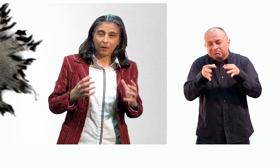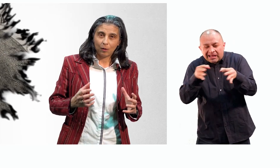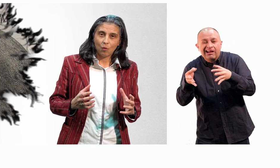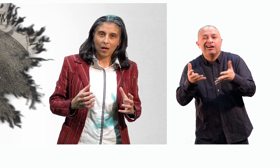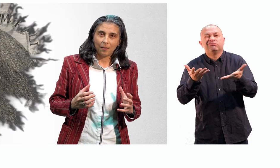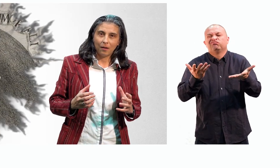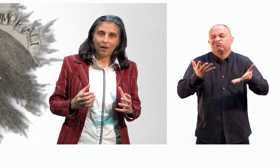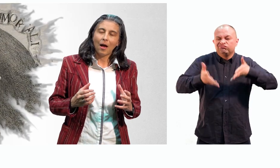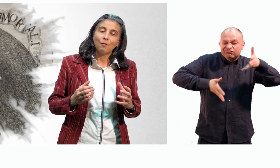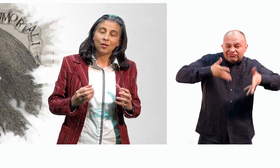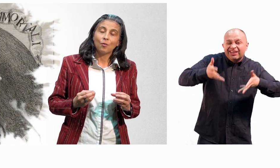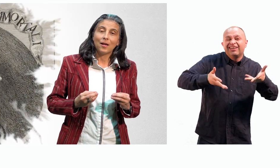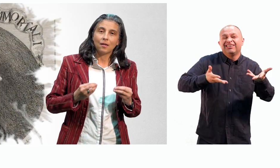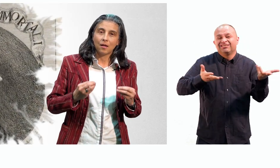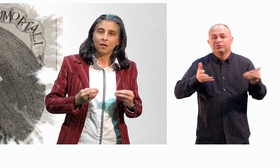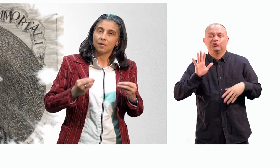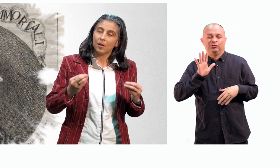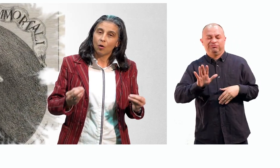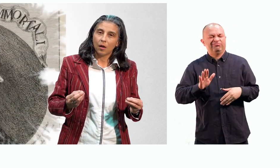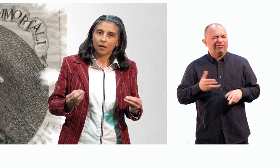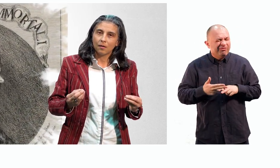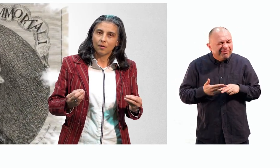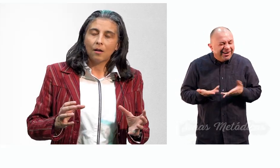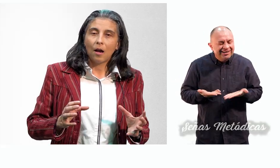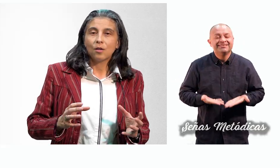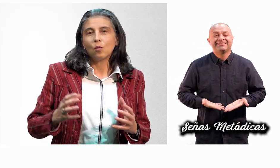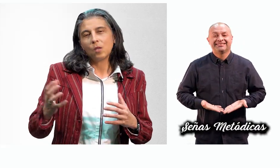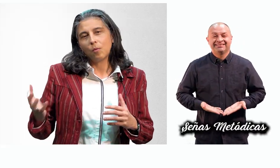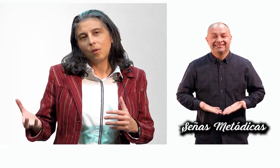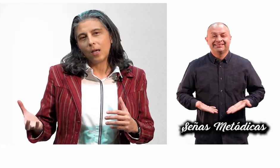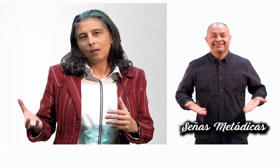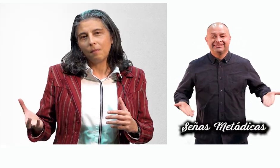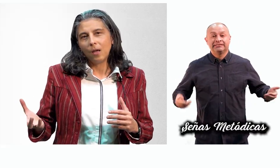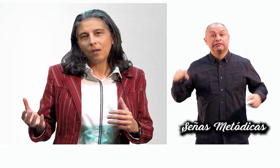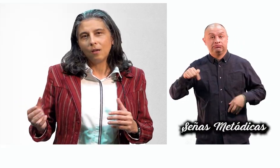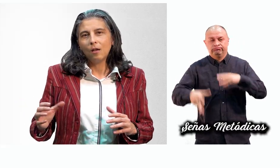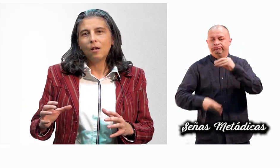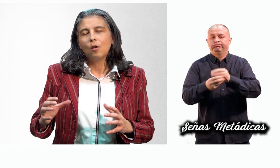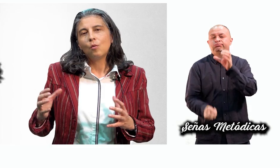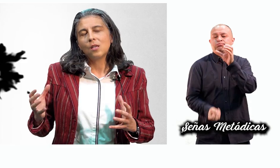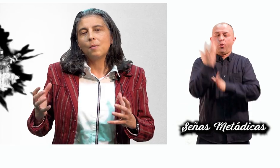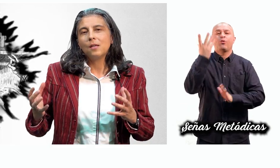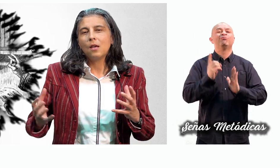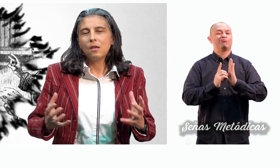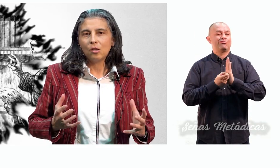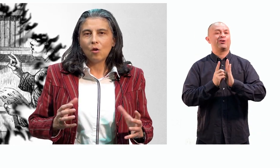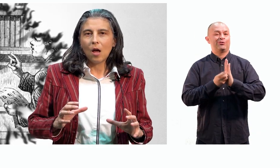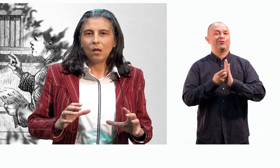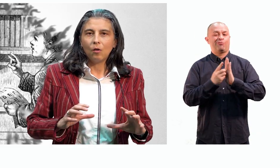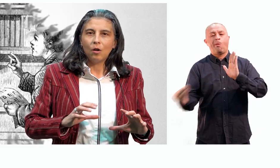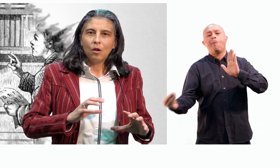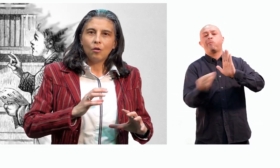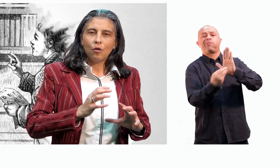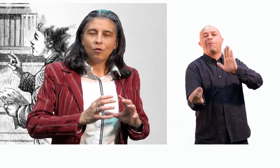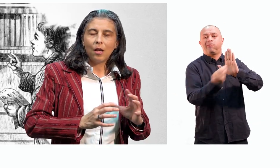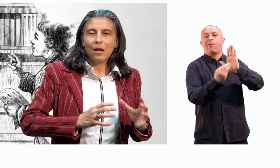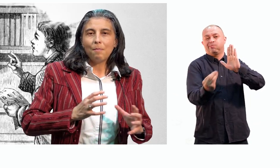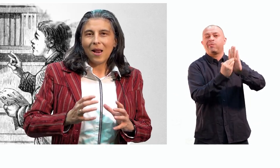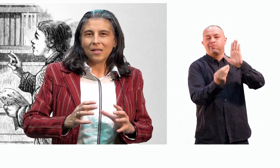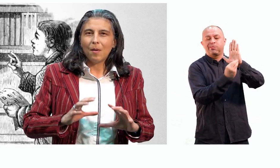particularmente habla sobre las señas metódicas. A su vez, publica también una especie de diccionario donde él plasma